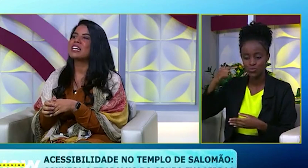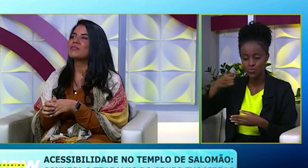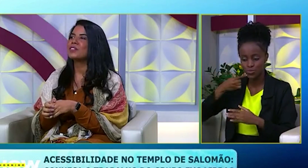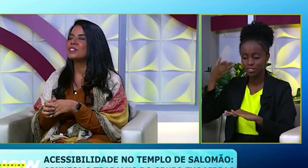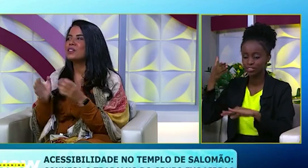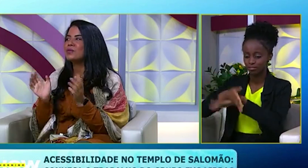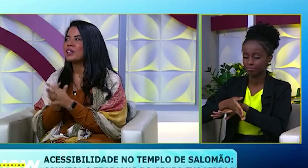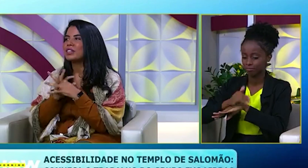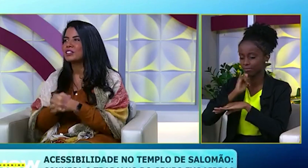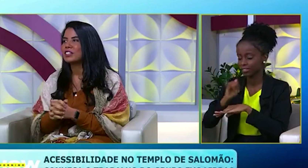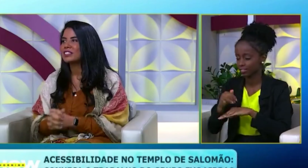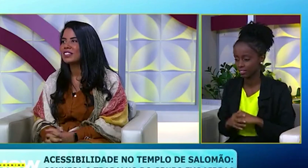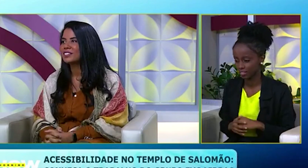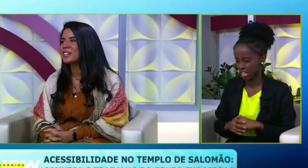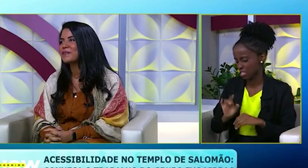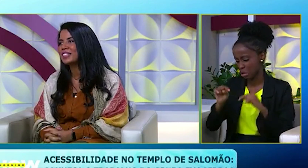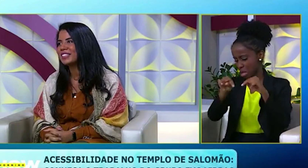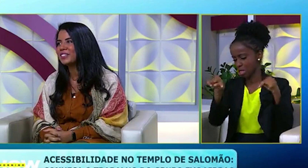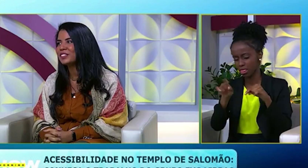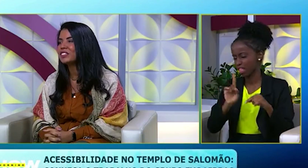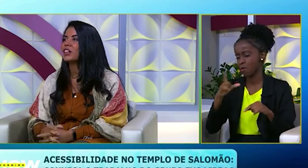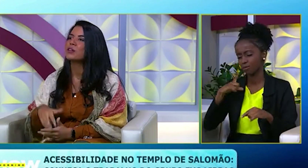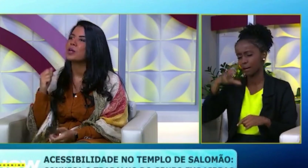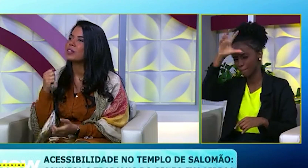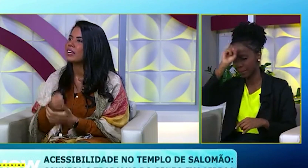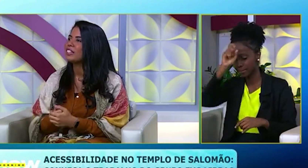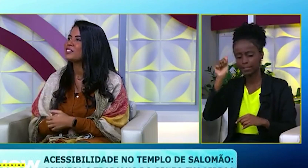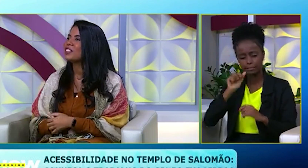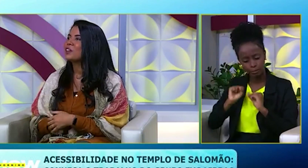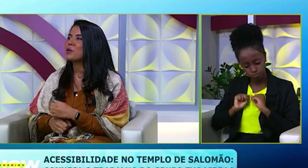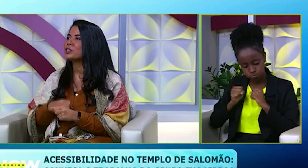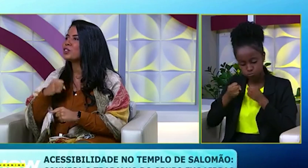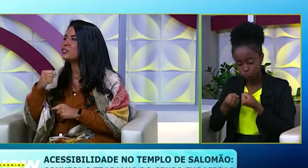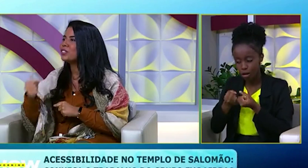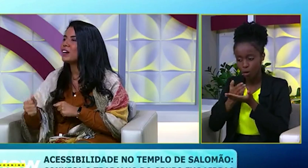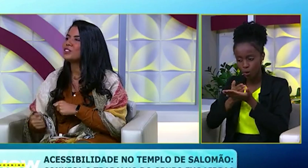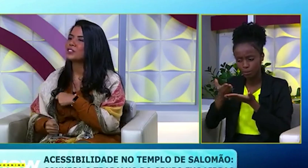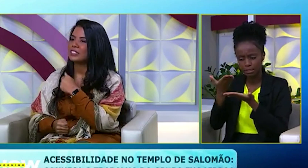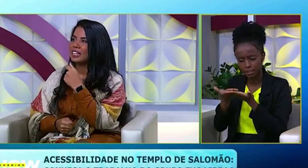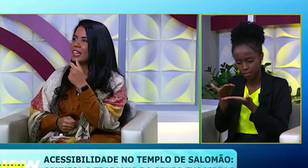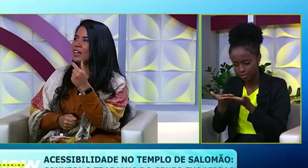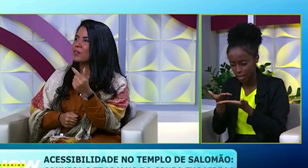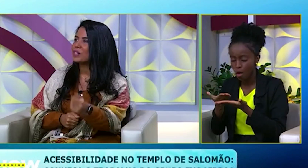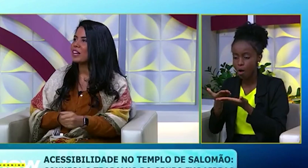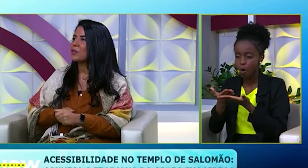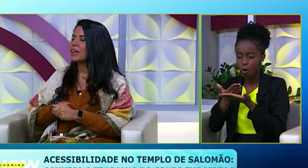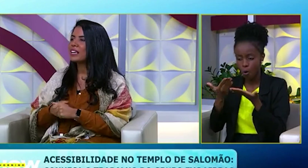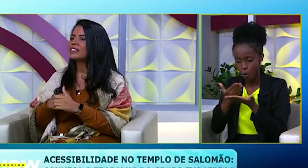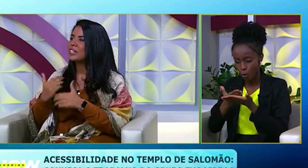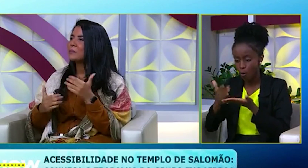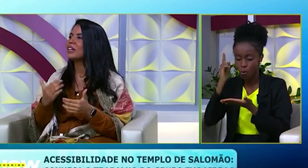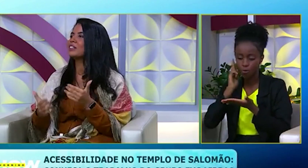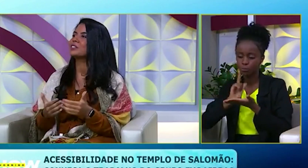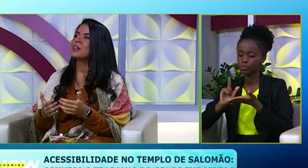Mas ela falou, não, não vai ficar só na salinha, eu tenho que aprender Libras. Então, ela correu atrás, começou a estudar, hoje consegue conversar com